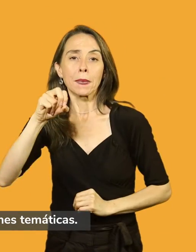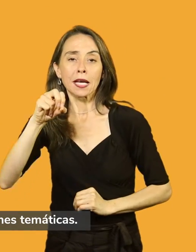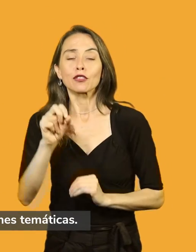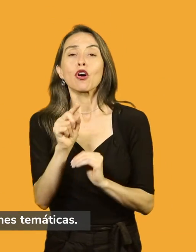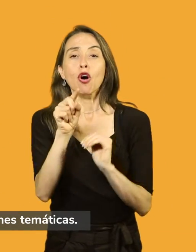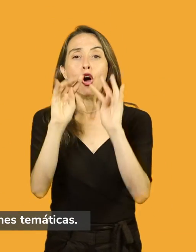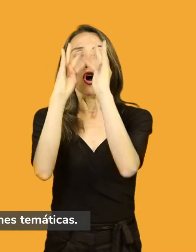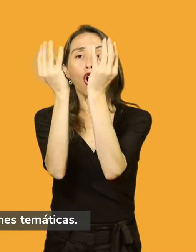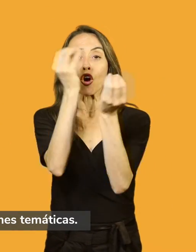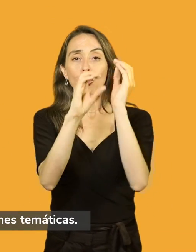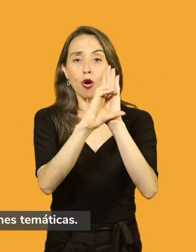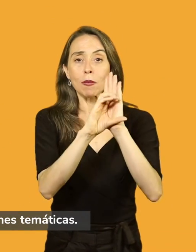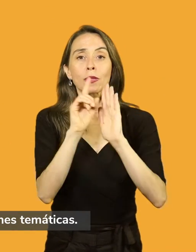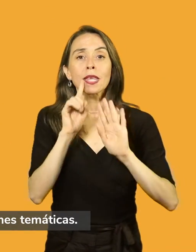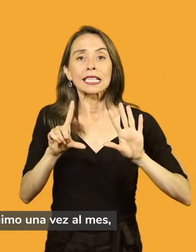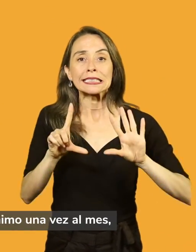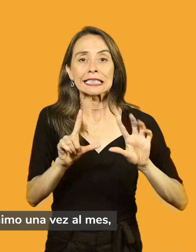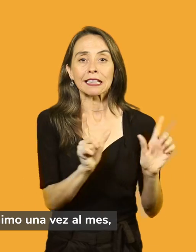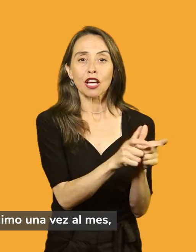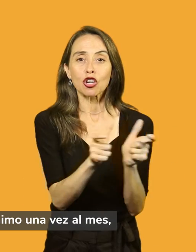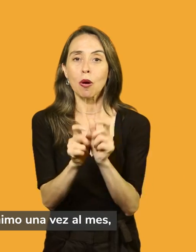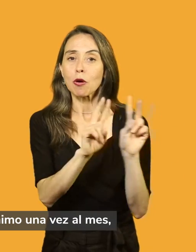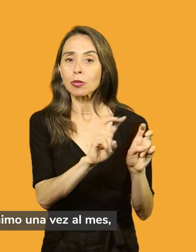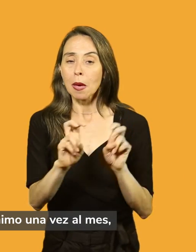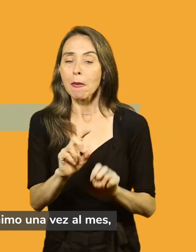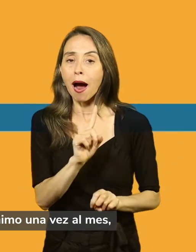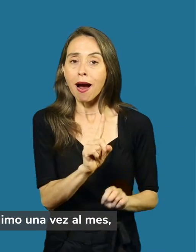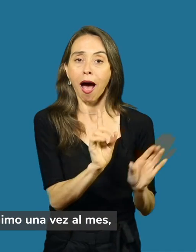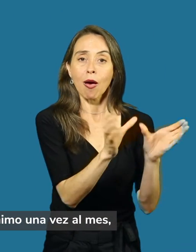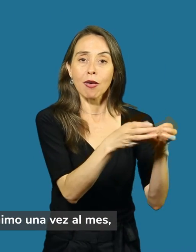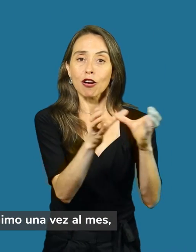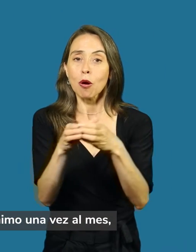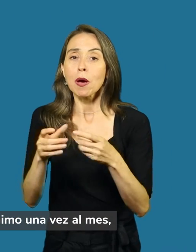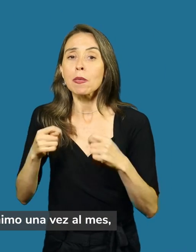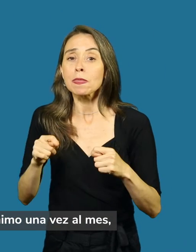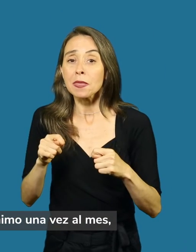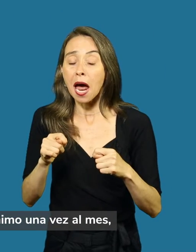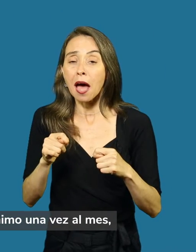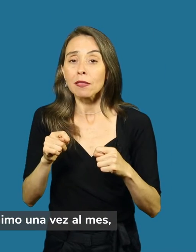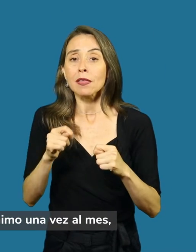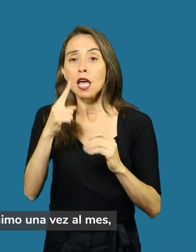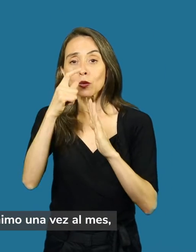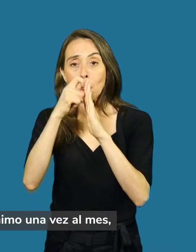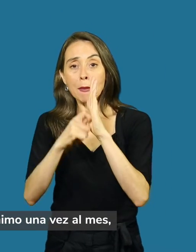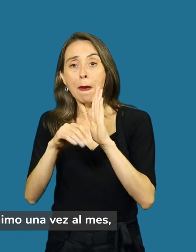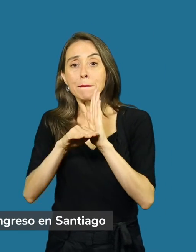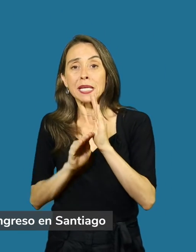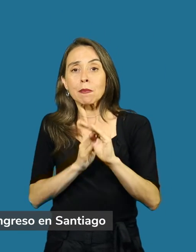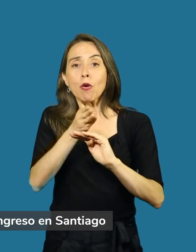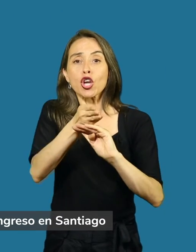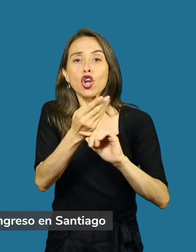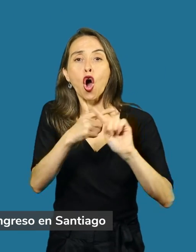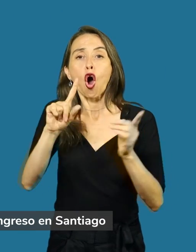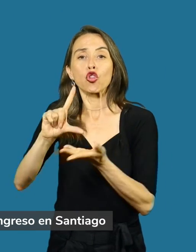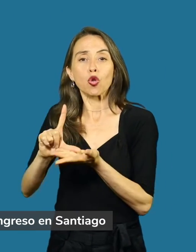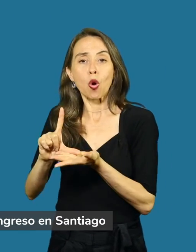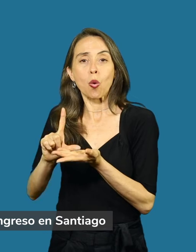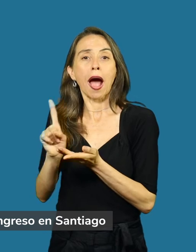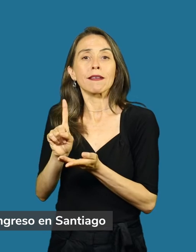siete comisiones temáticas. Cada comisión intentará sesionar mínimo una vez al mes en un lugar distinto a la sede del Congreso en